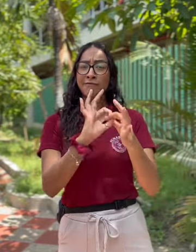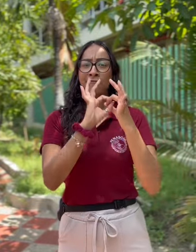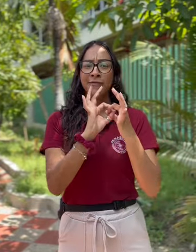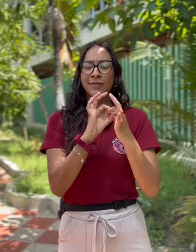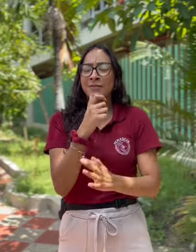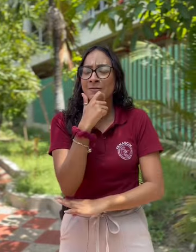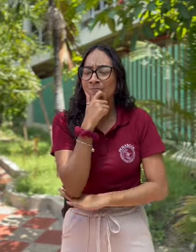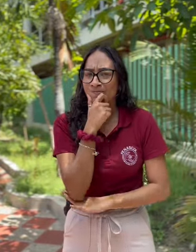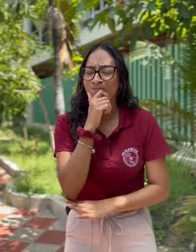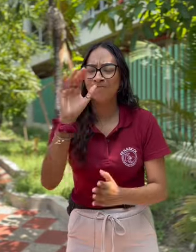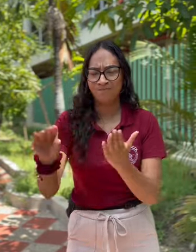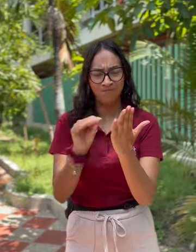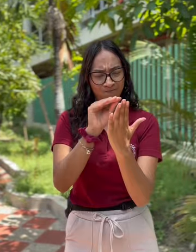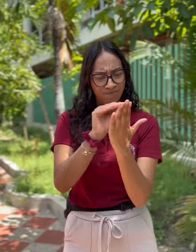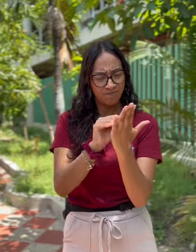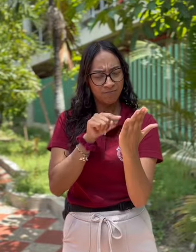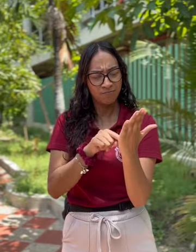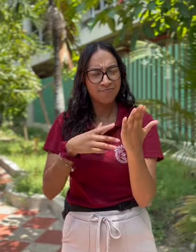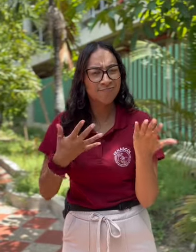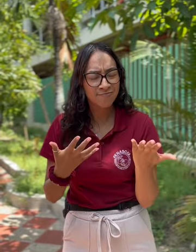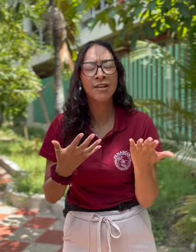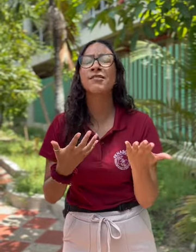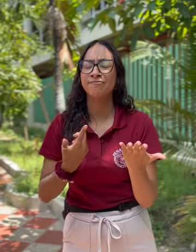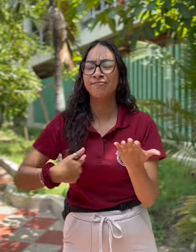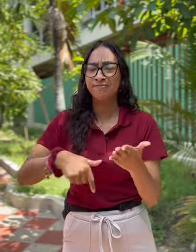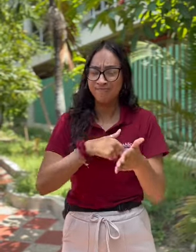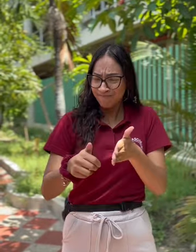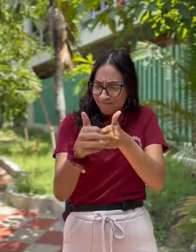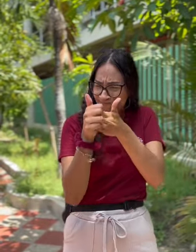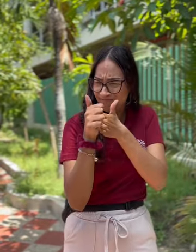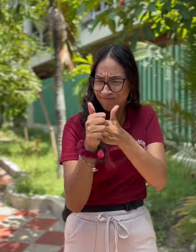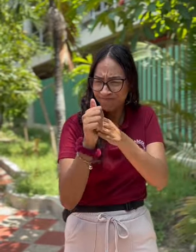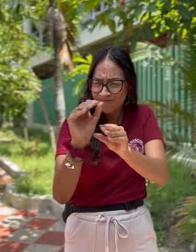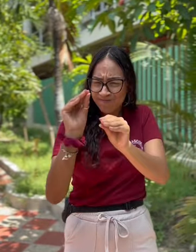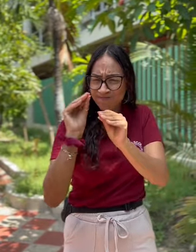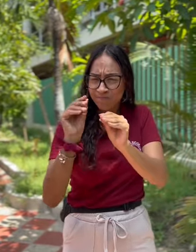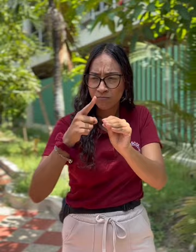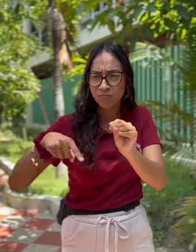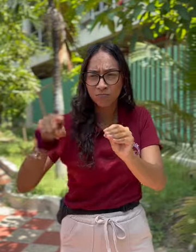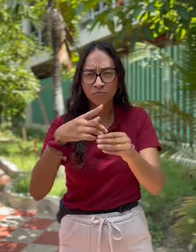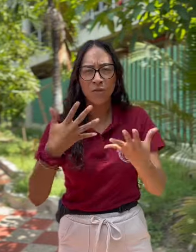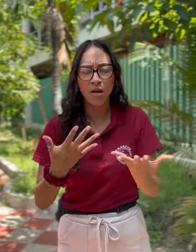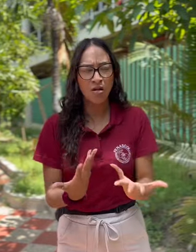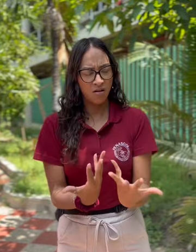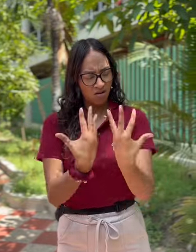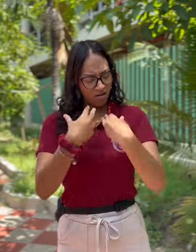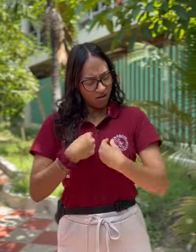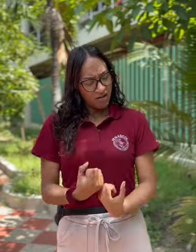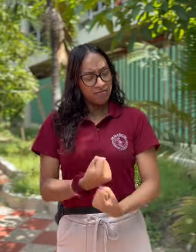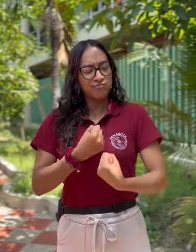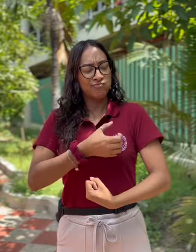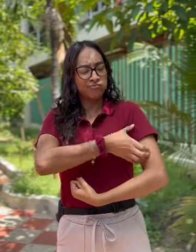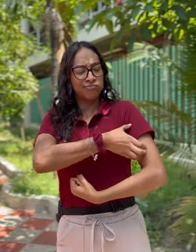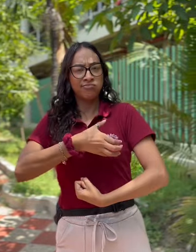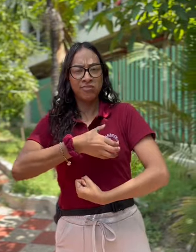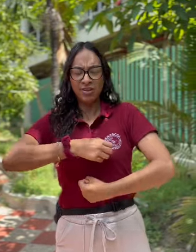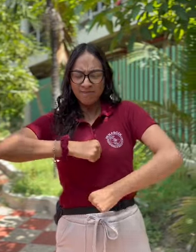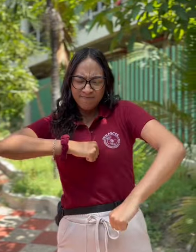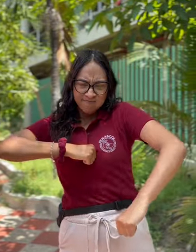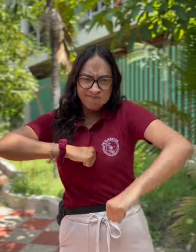FENASCOL estuvimos escuchando a las mismas personas sordas y formando para potenciar sus habilidades y